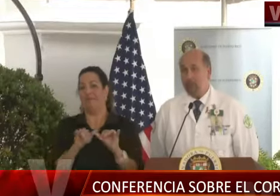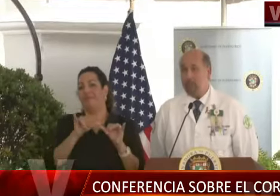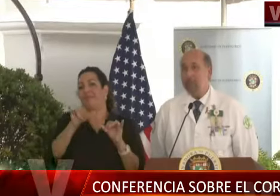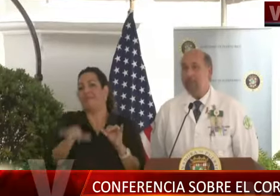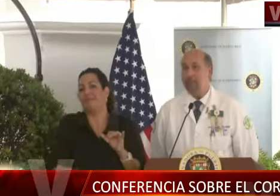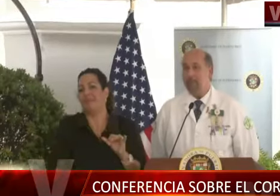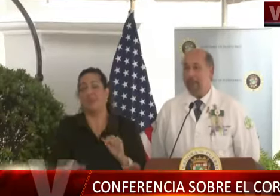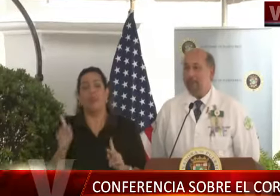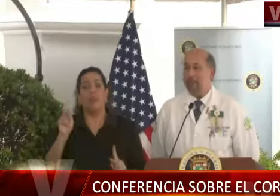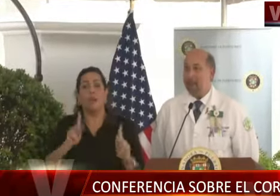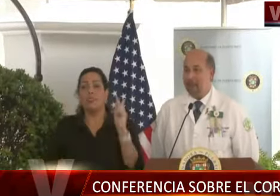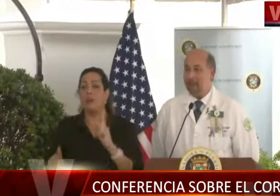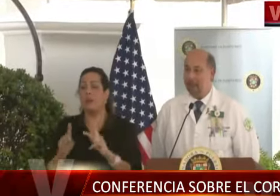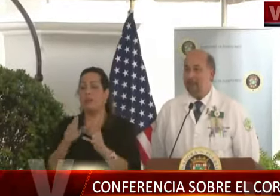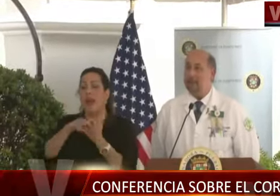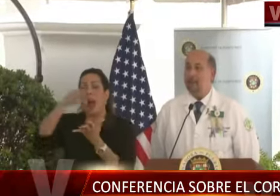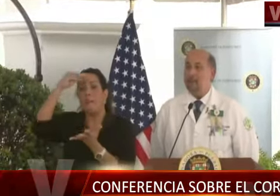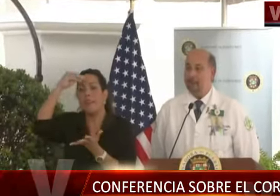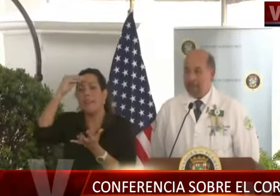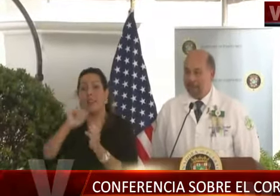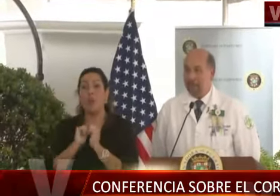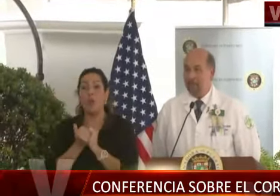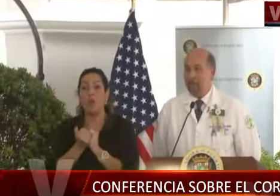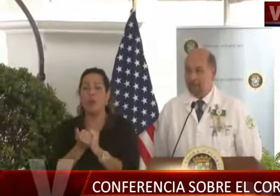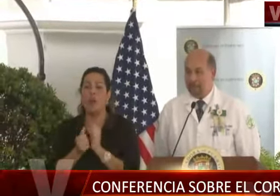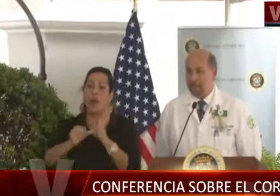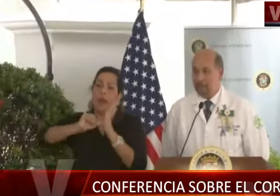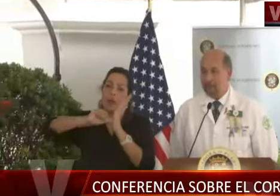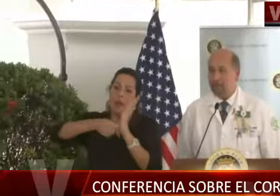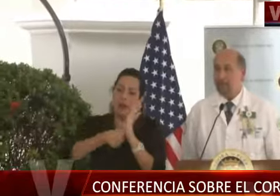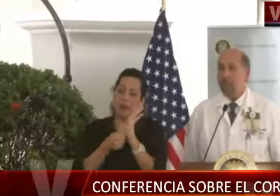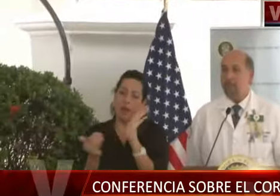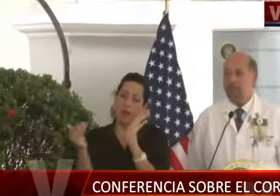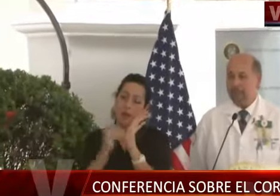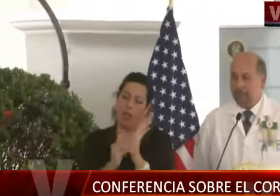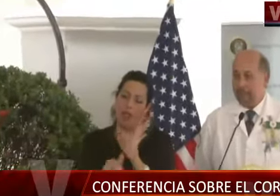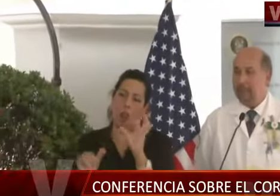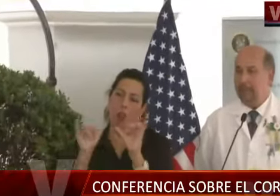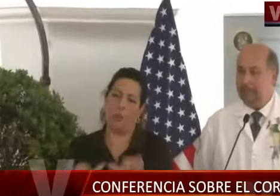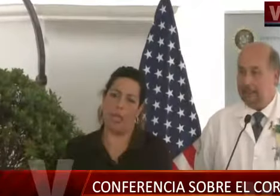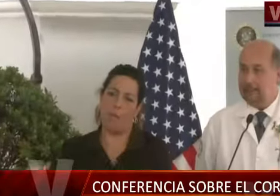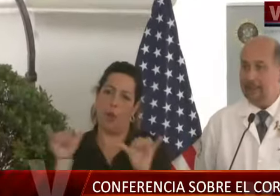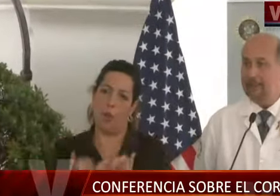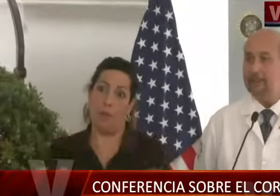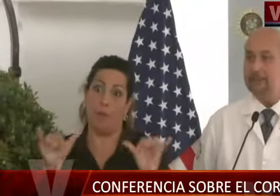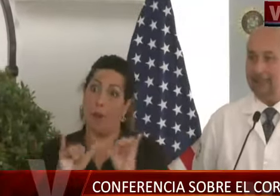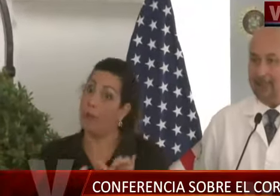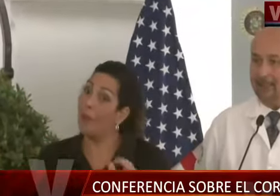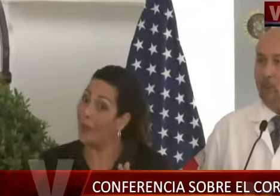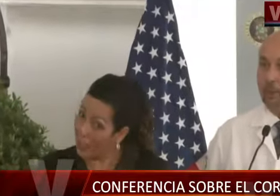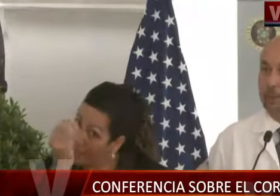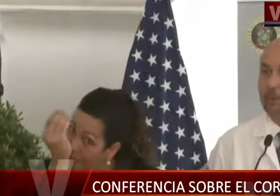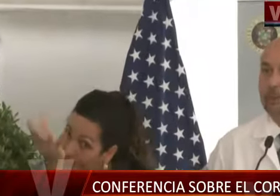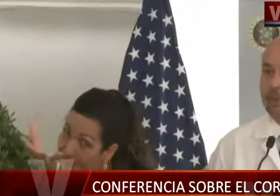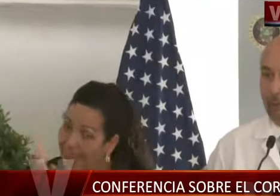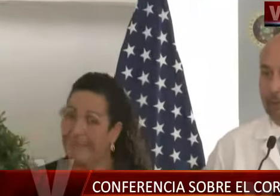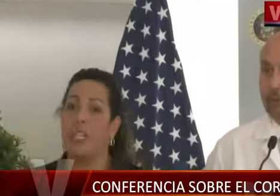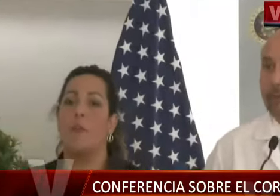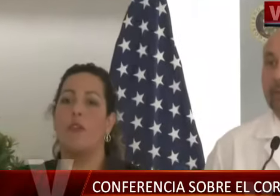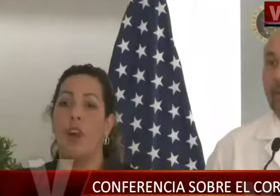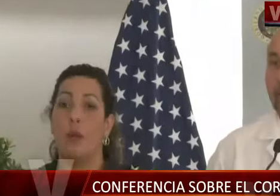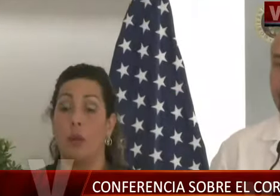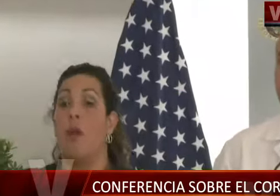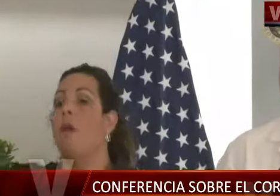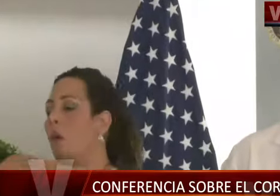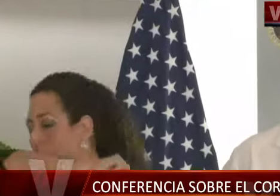pero el ser humano aprende a base de repetición y repetición. Tenemos que la distancia, tratar de cubrirnos la